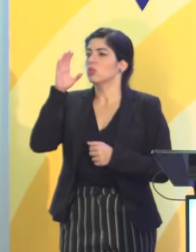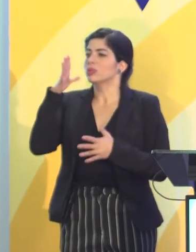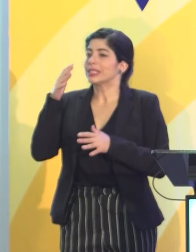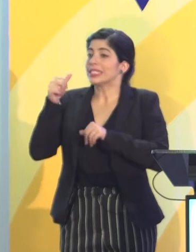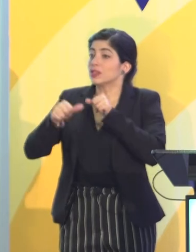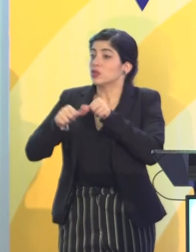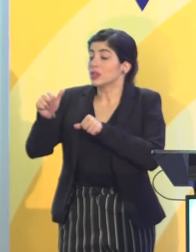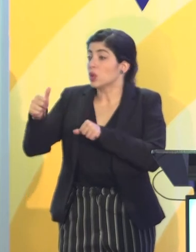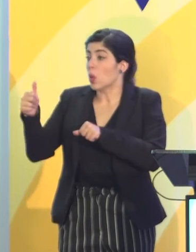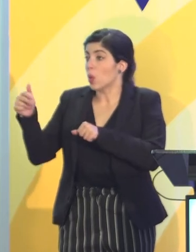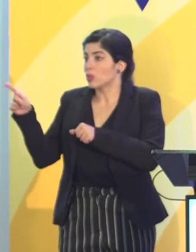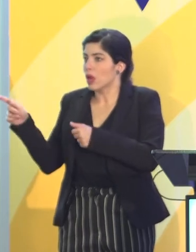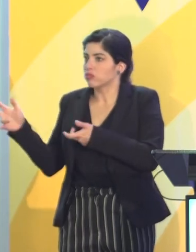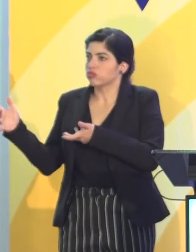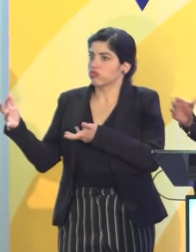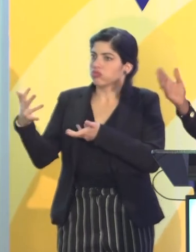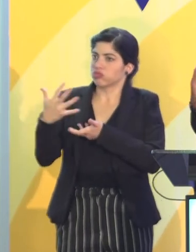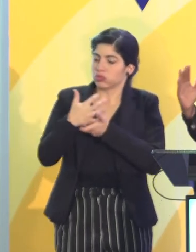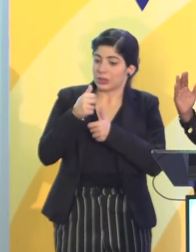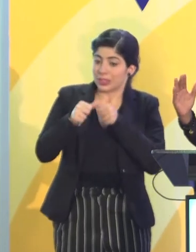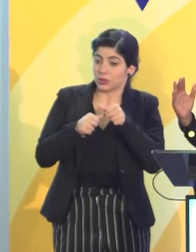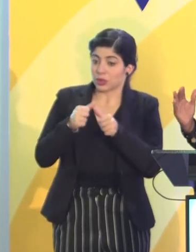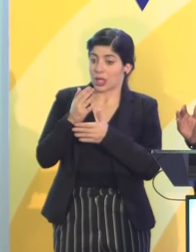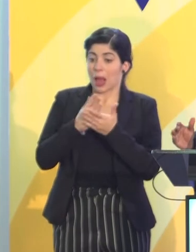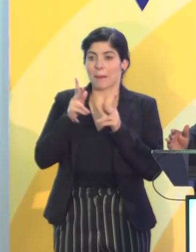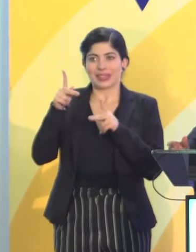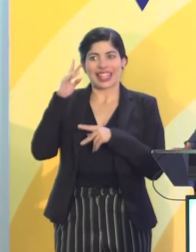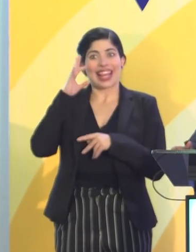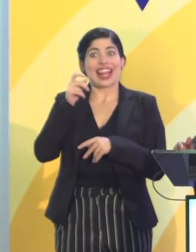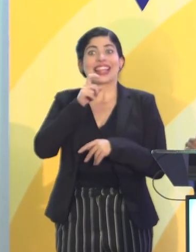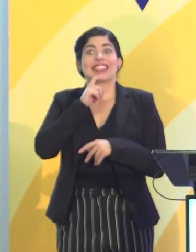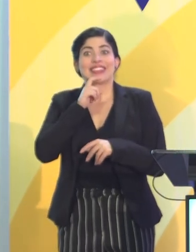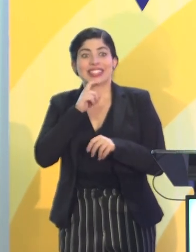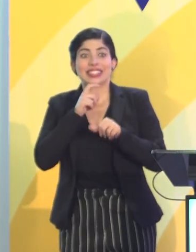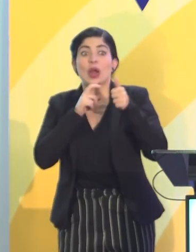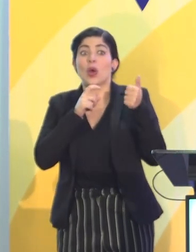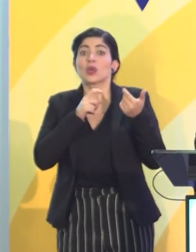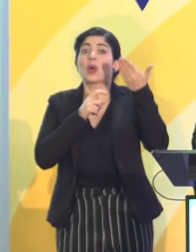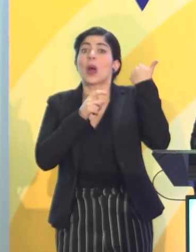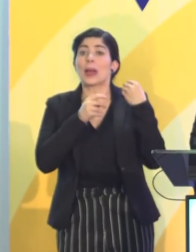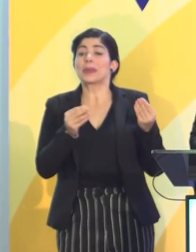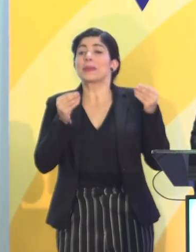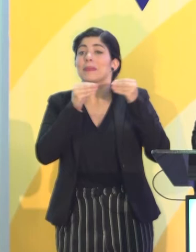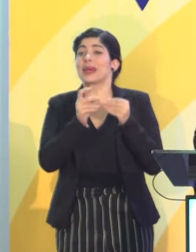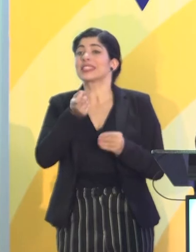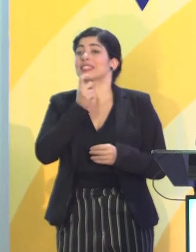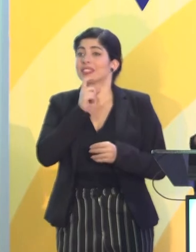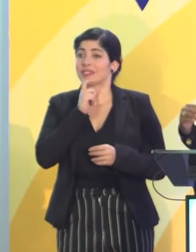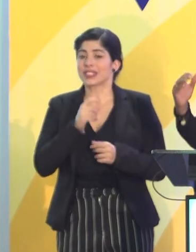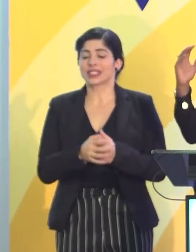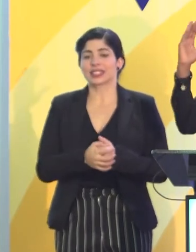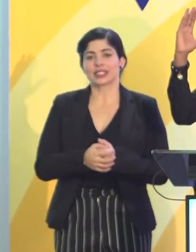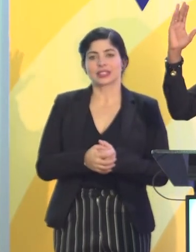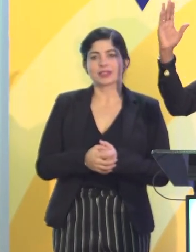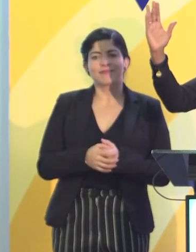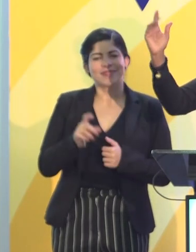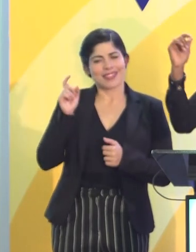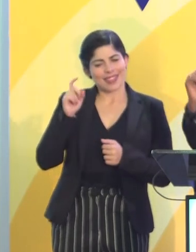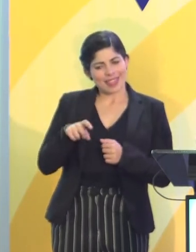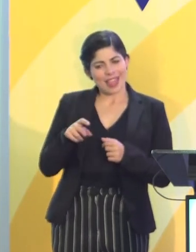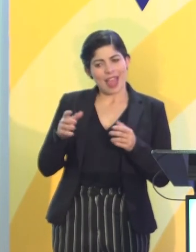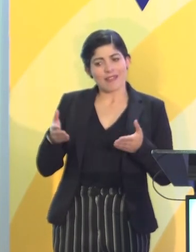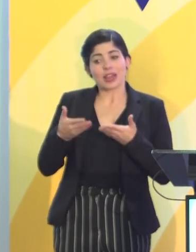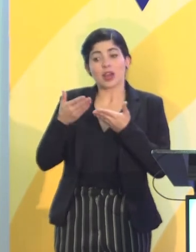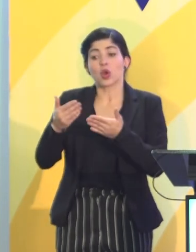el esfuerzo de otros y de otras, aunque una la crea difícil, otros la tuvieron más difícil, ¿verdad? Tenemos que